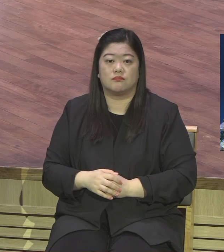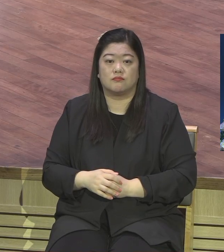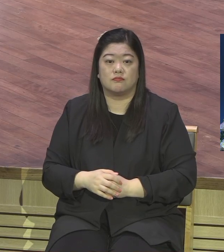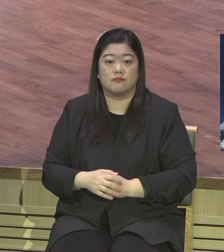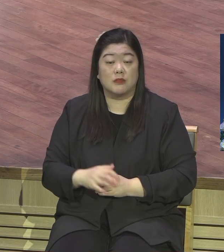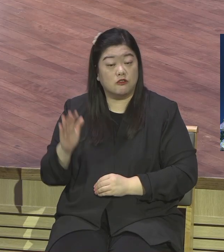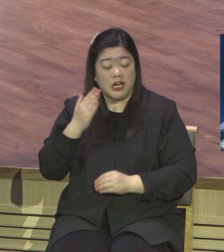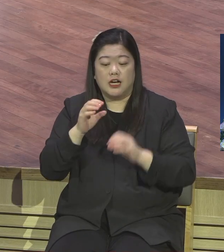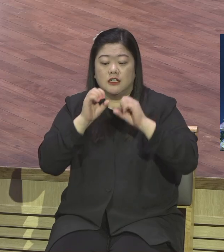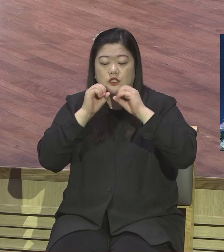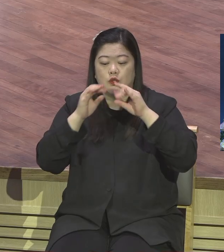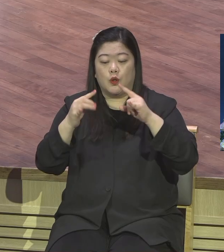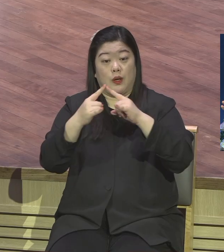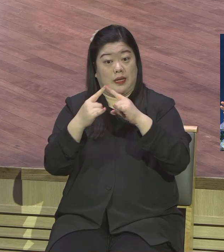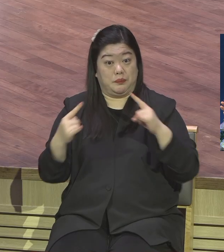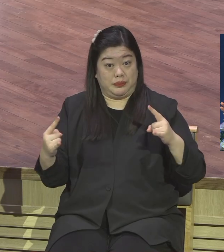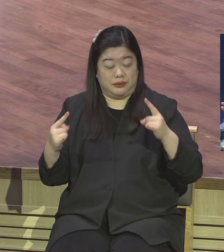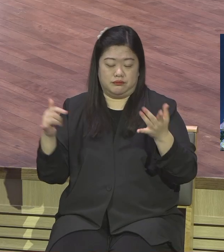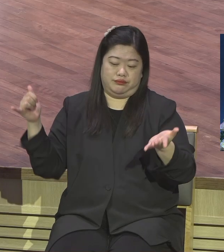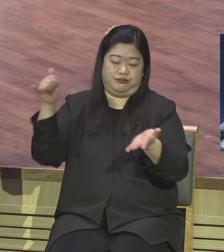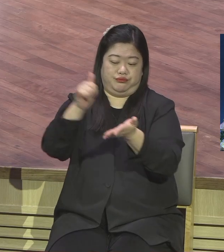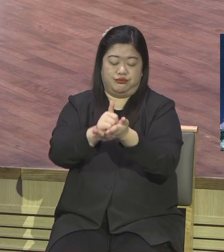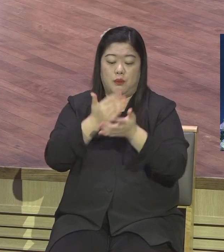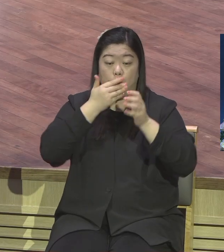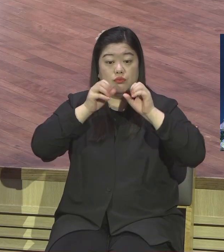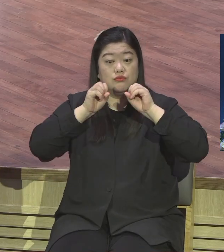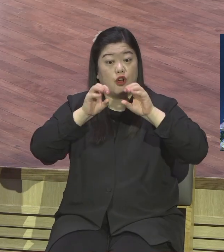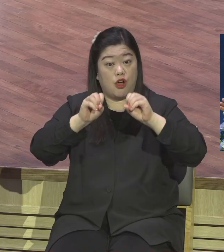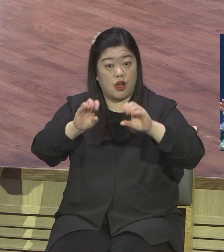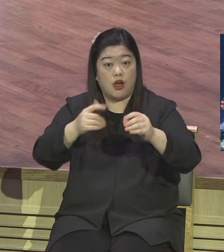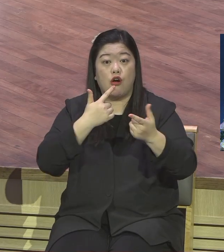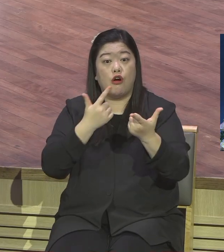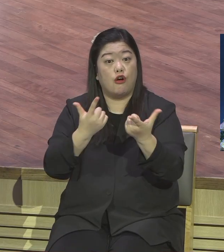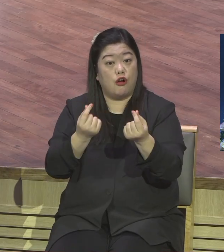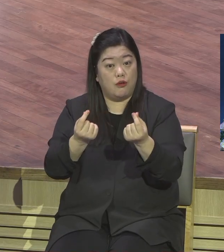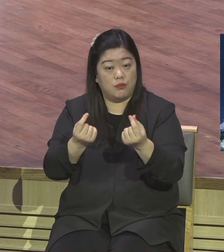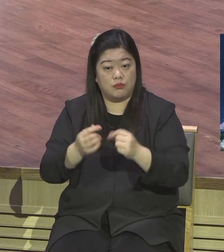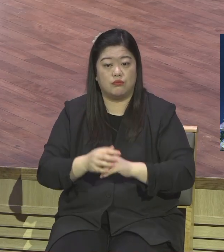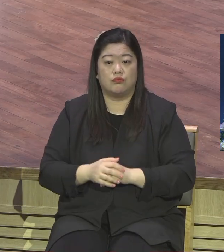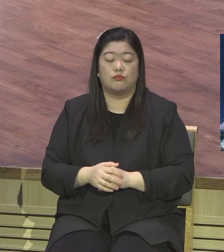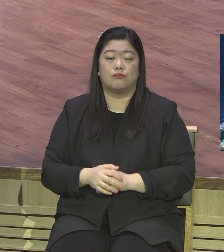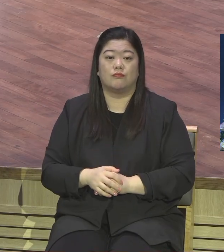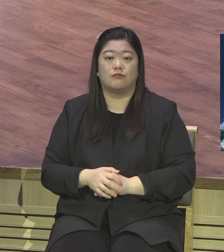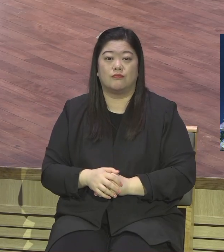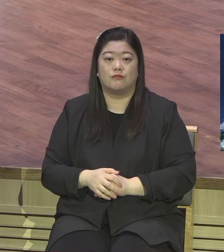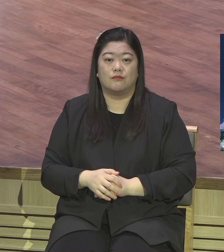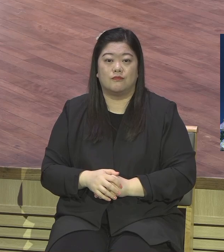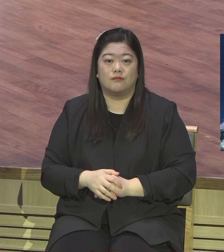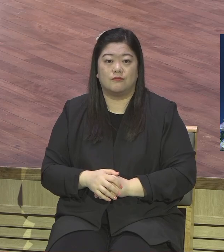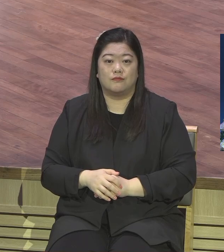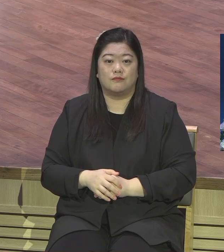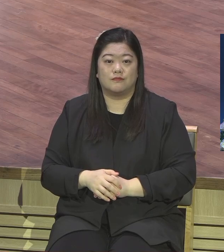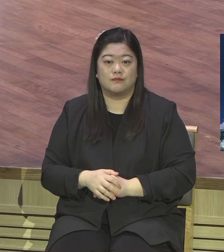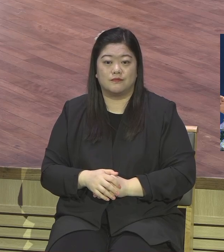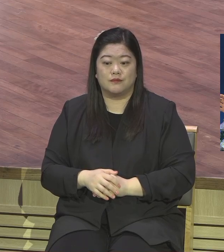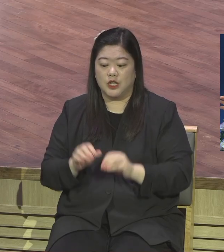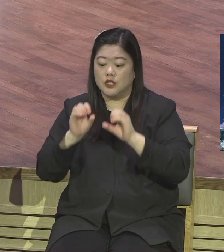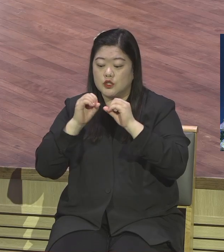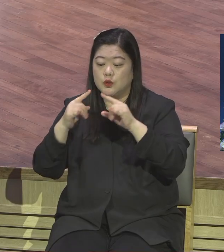캠프팀들이 가서 캠프하고 그렇게 캠프하고 또 가서 우리 캠프팀들이 가서 캠프하고 하고